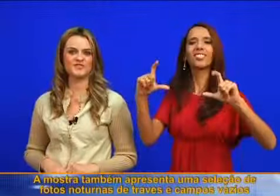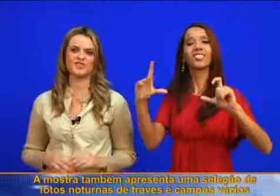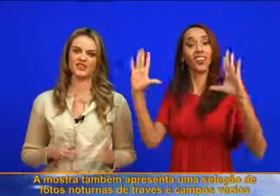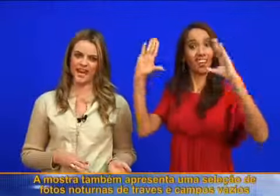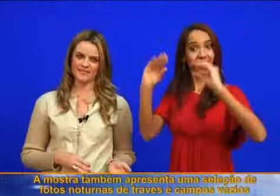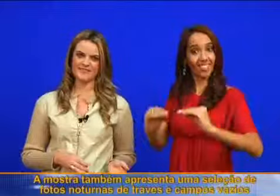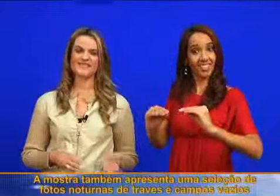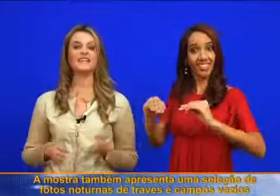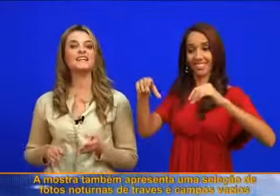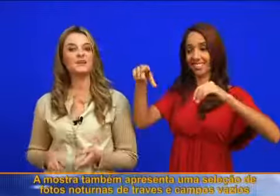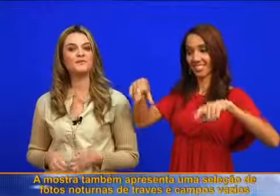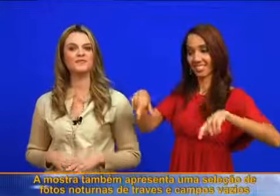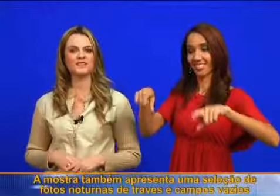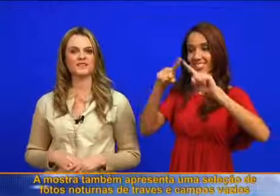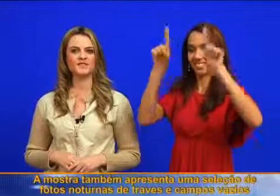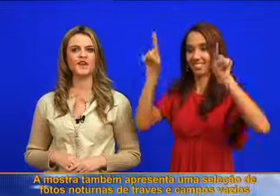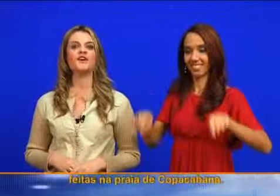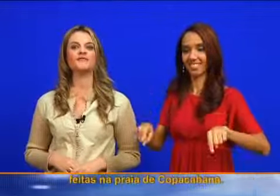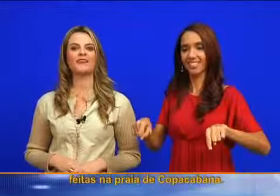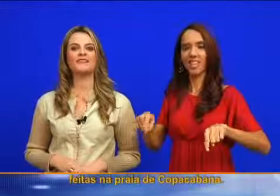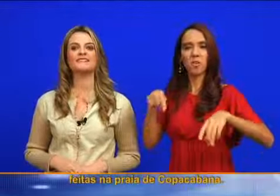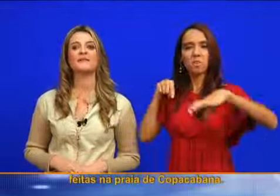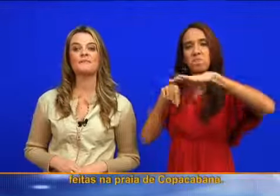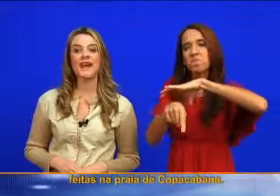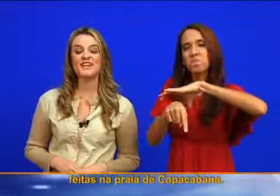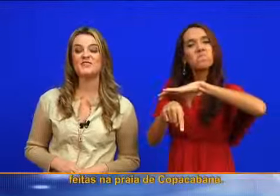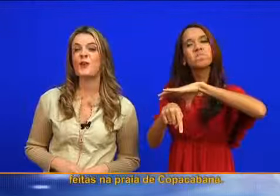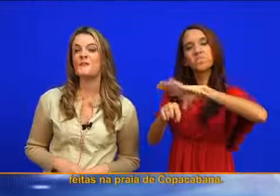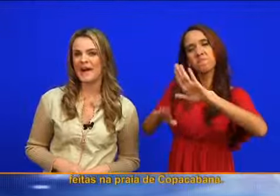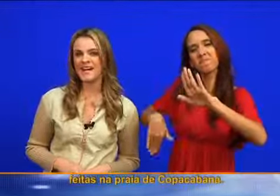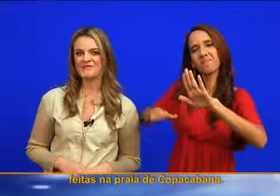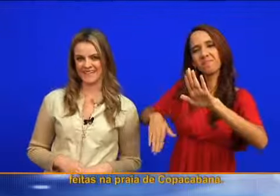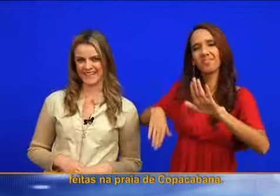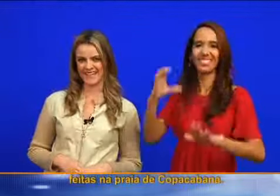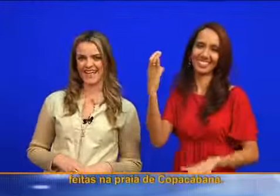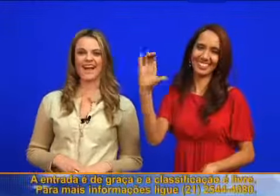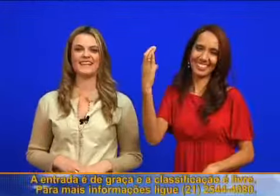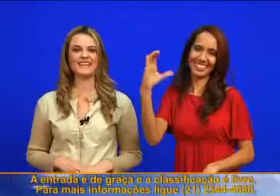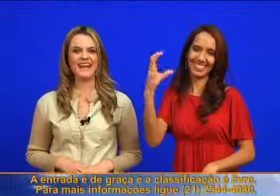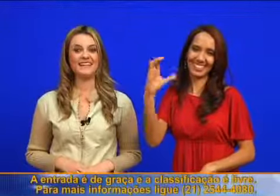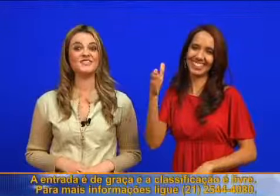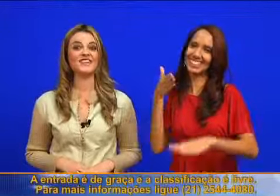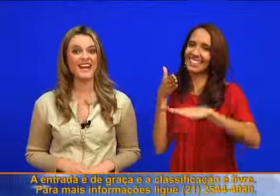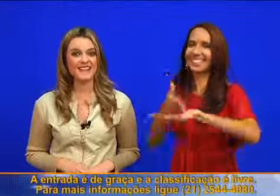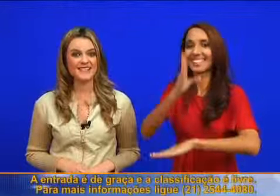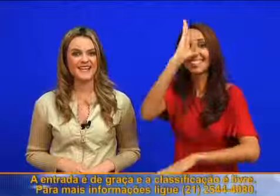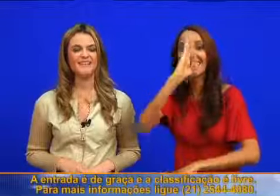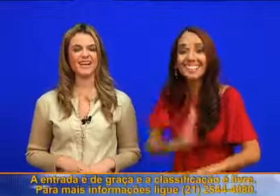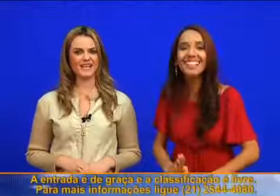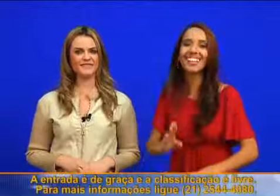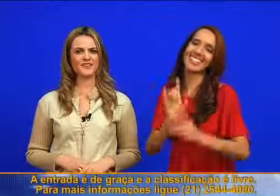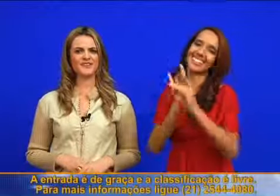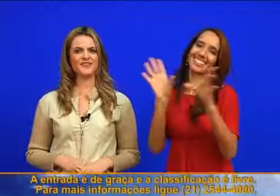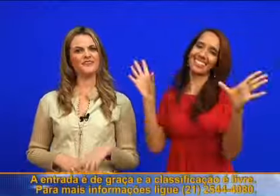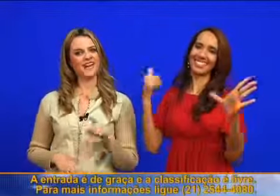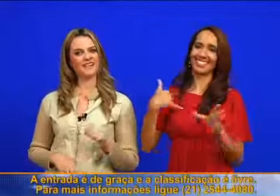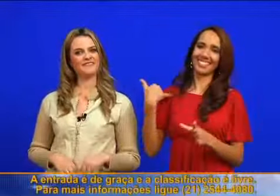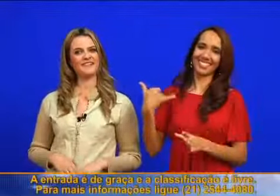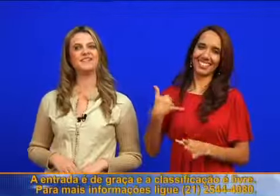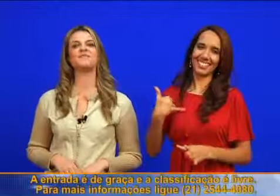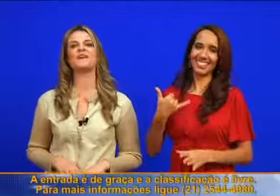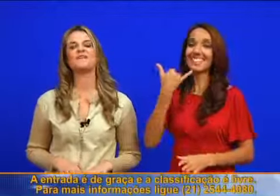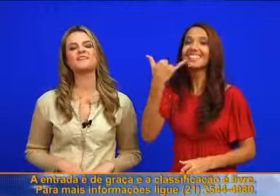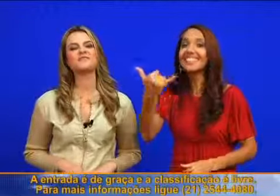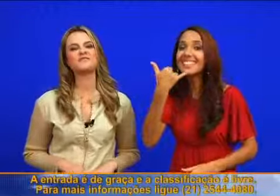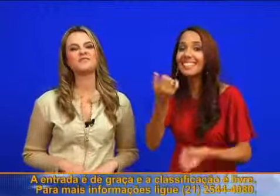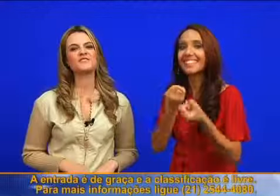noturnas de traves e campos vazios, feitas na praia de Copacabana. A entrada é de graça e a classificação é